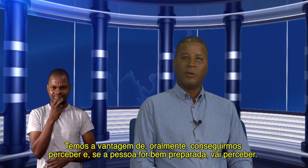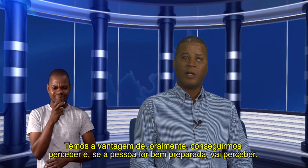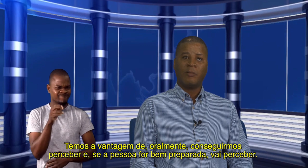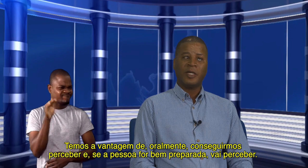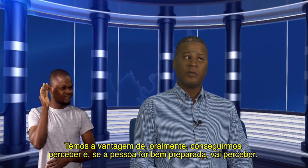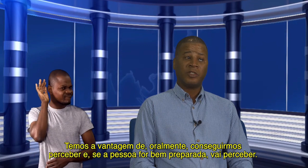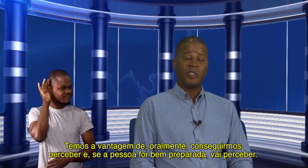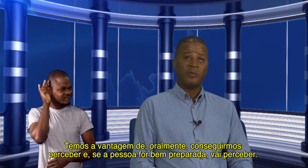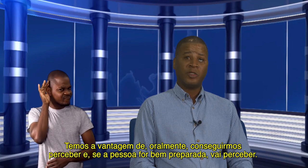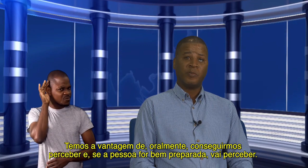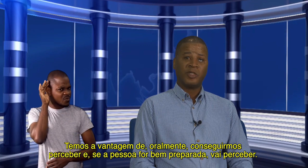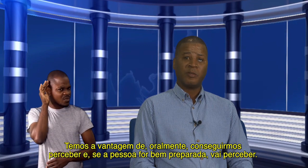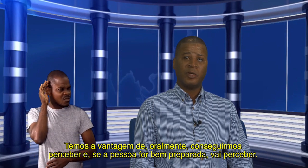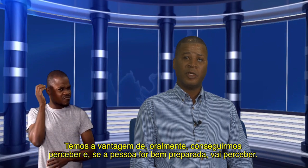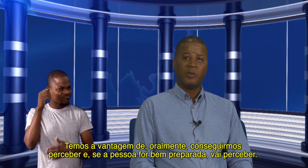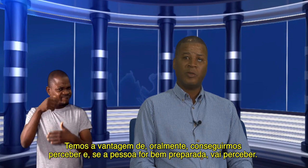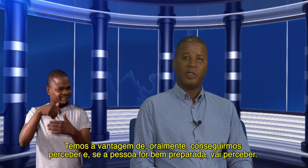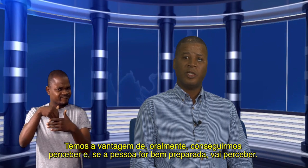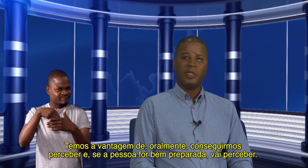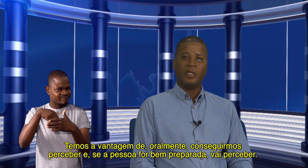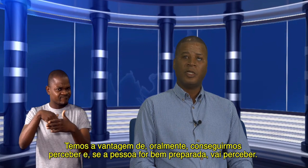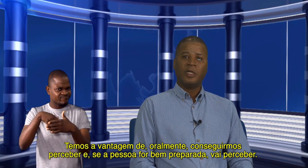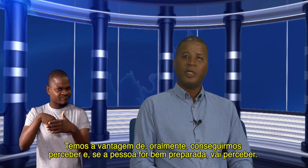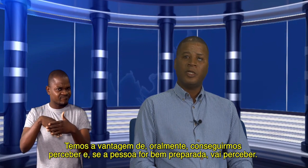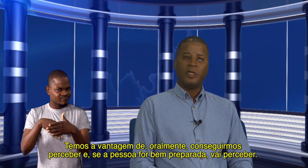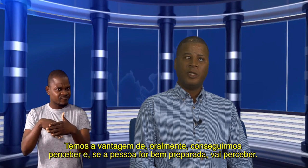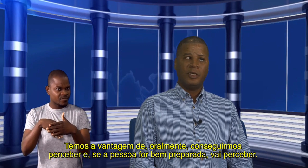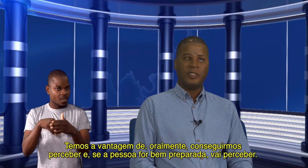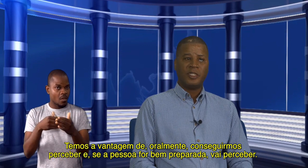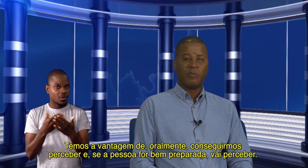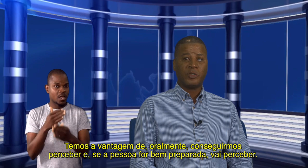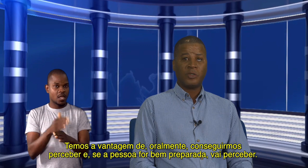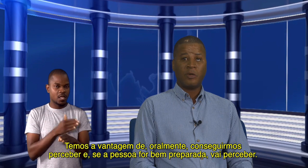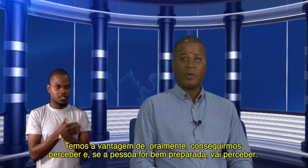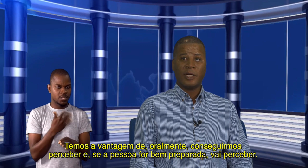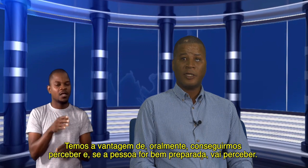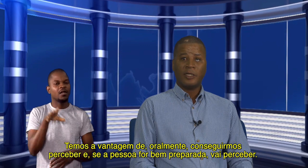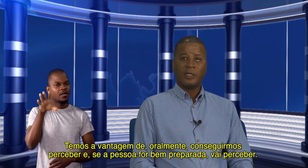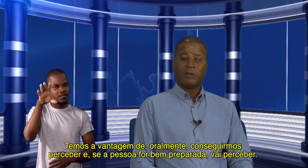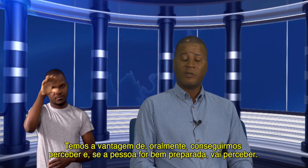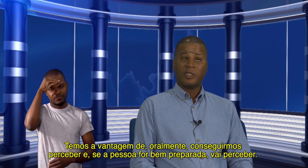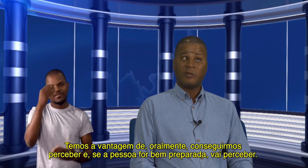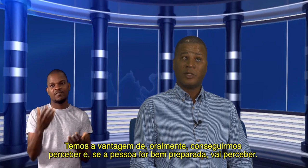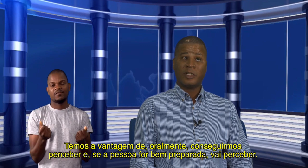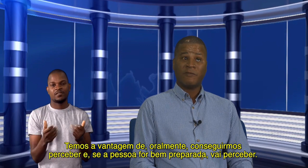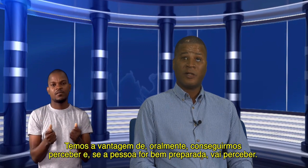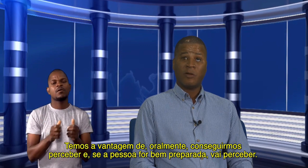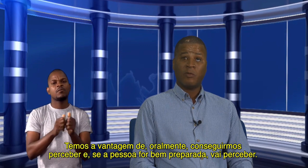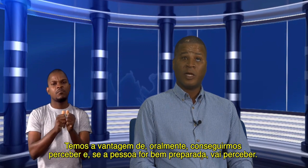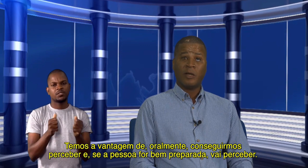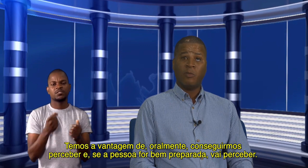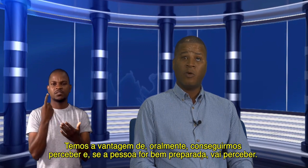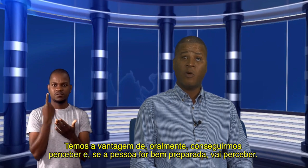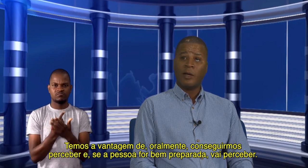oralmente, conseguirmos perceber e, se a pessoa, com a consciência dos outros, tiver alguma boa